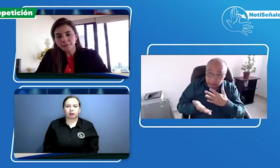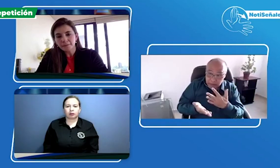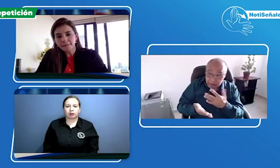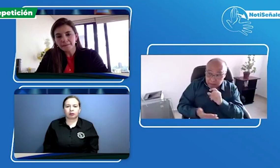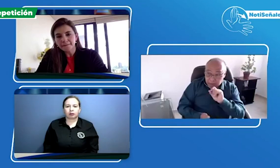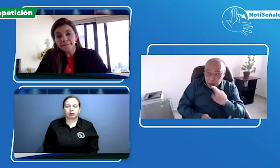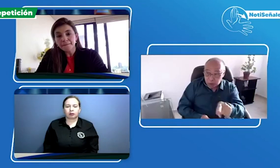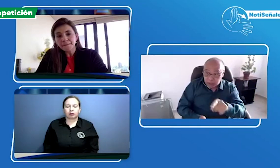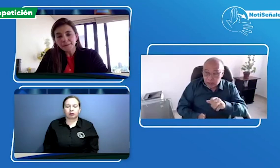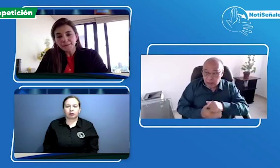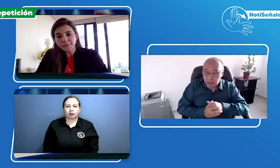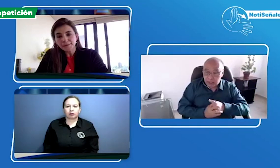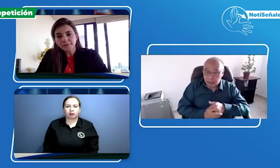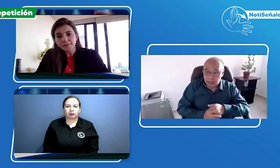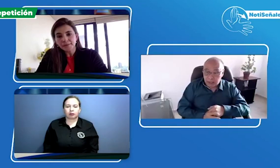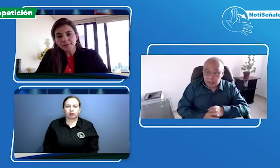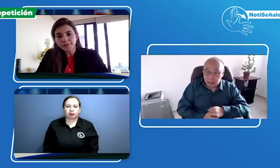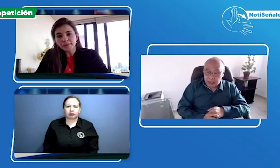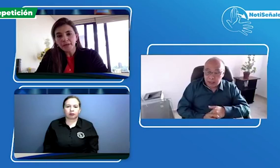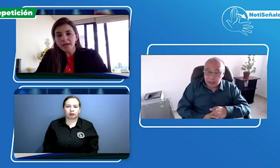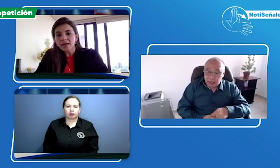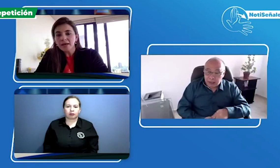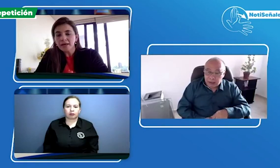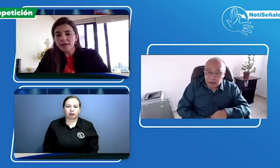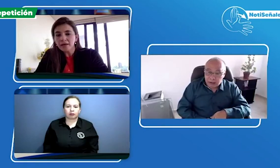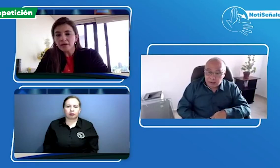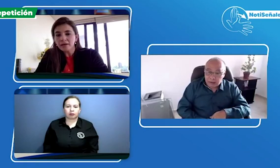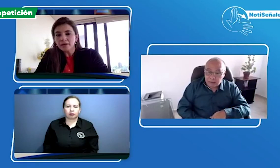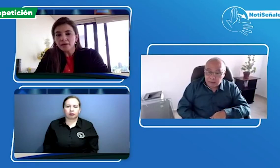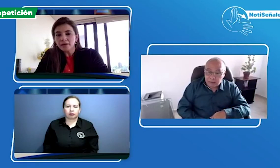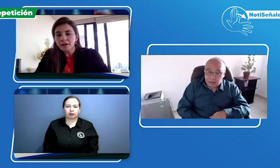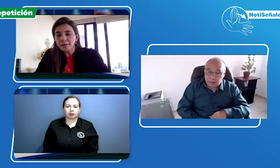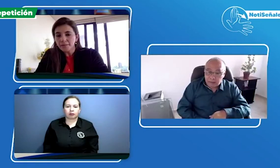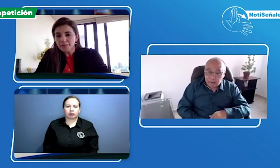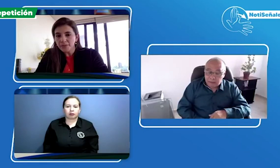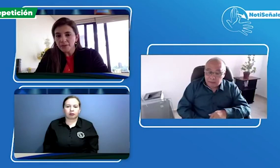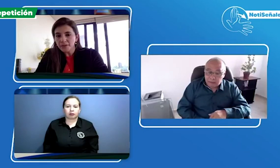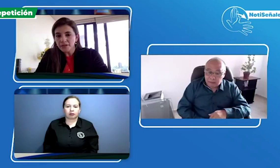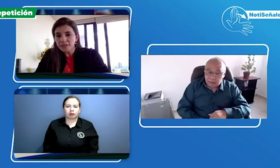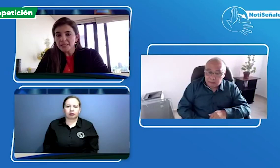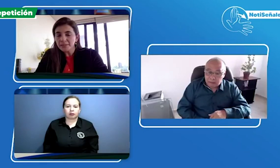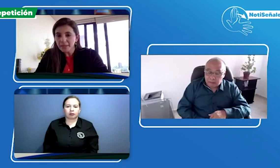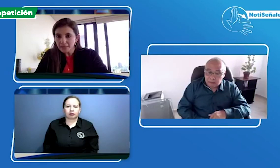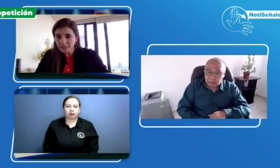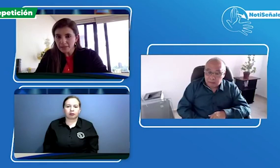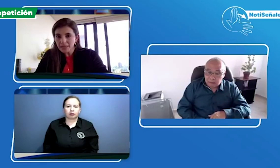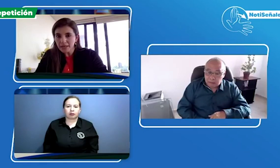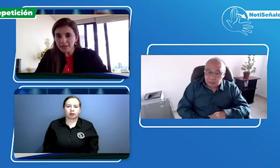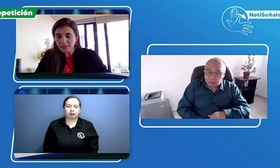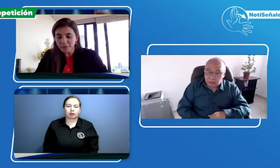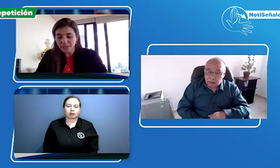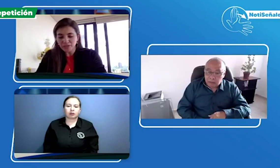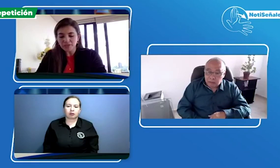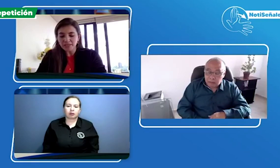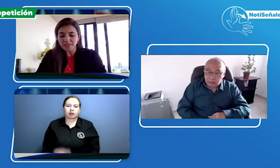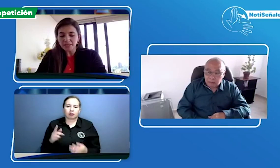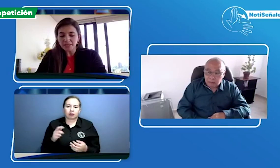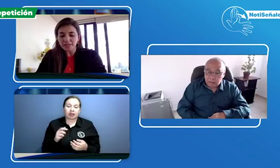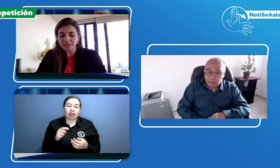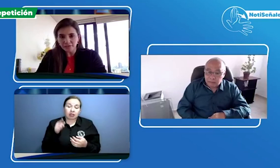meses puedo contar con ese servicio eso es lo que nos ha dejado andrés mauricio si me dice si andrés mauricio si tú eres